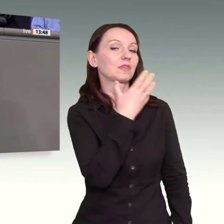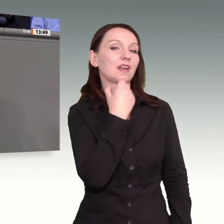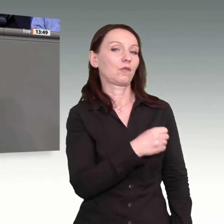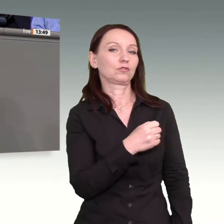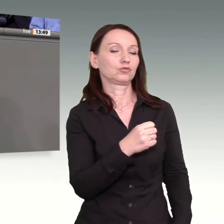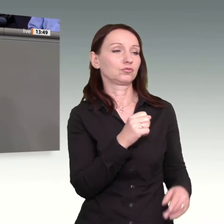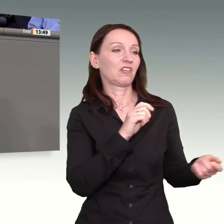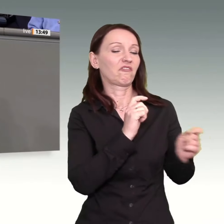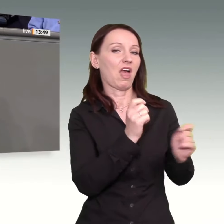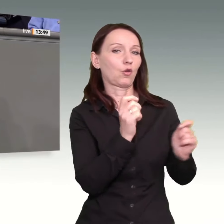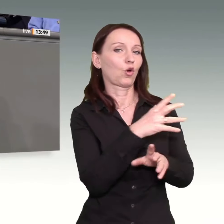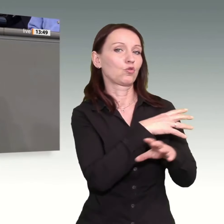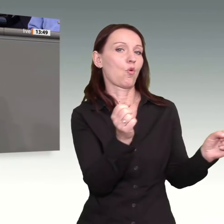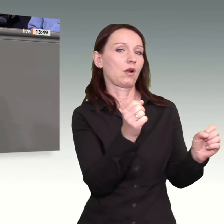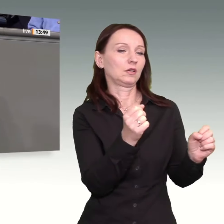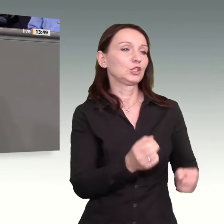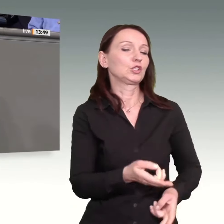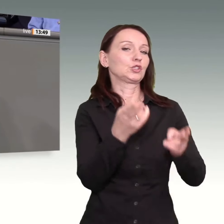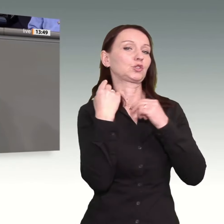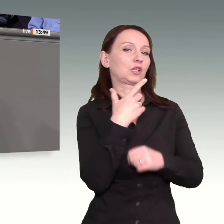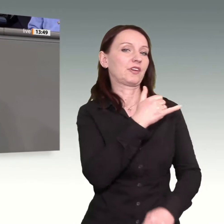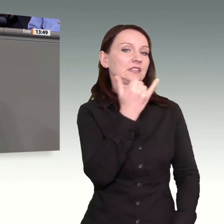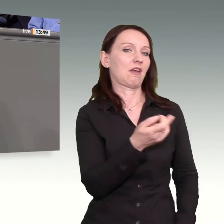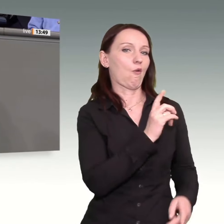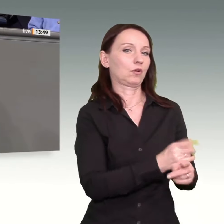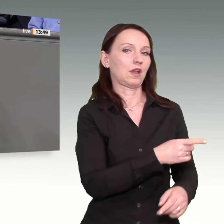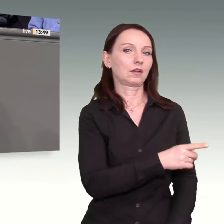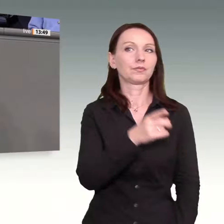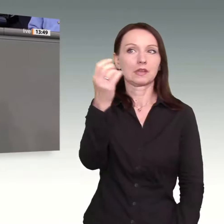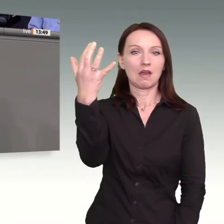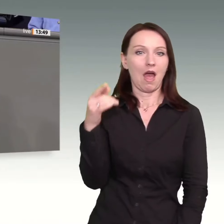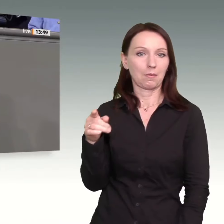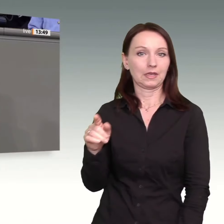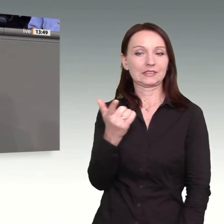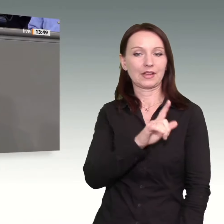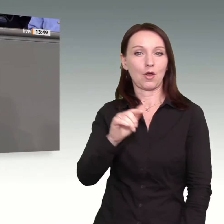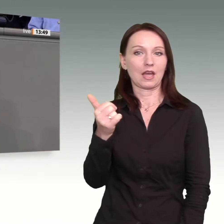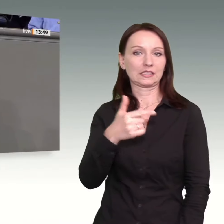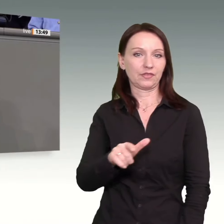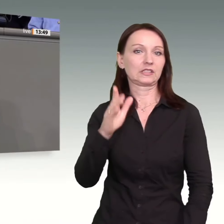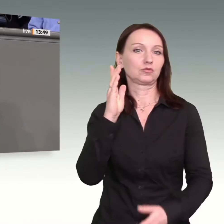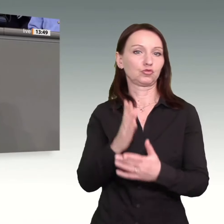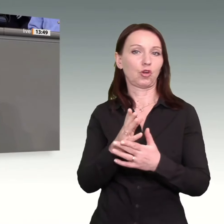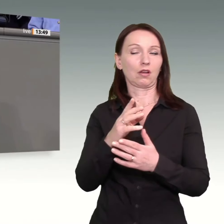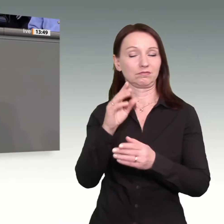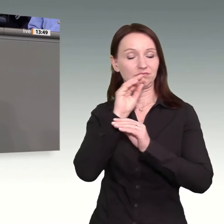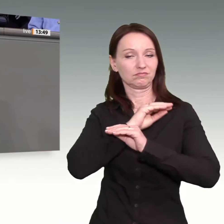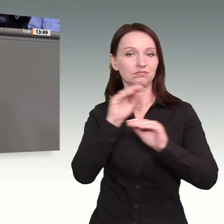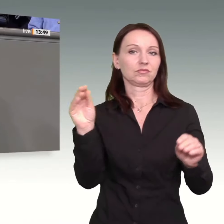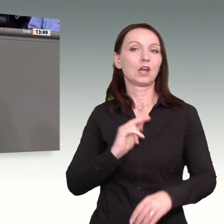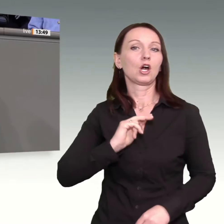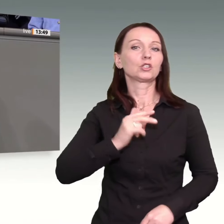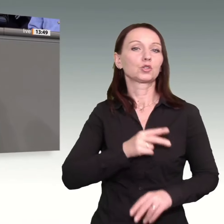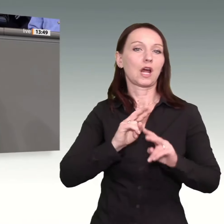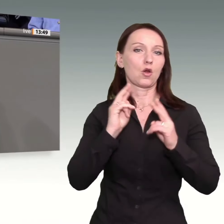hat 2021 den sozial-ökologischen Strukturbruch ausgerufen. Unter diesem Motto werden seither mittels